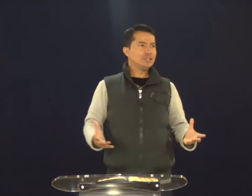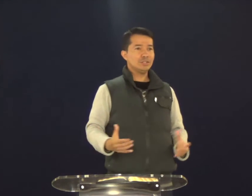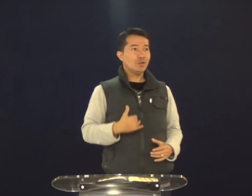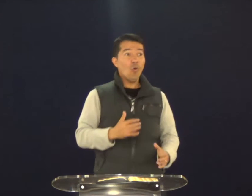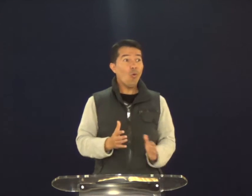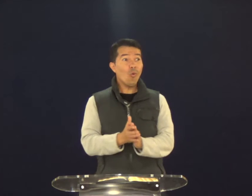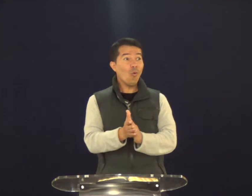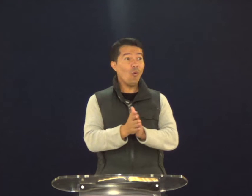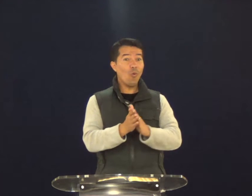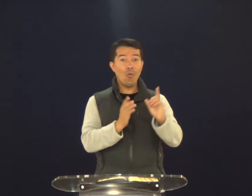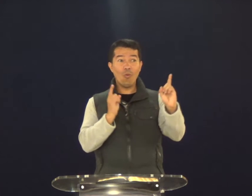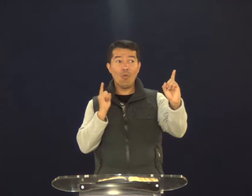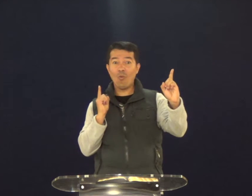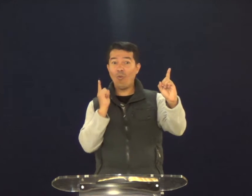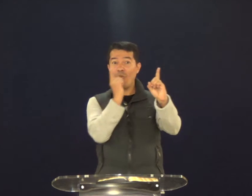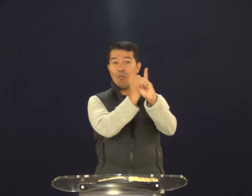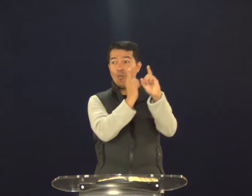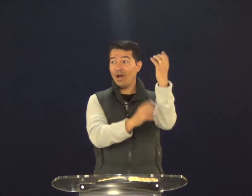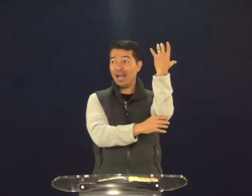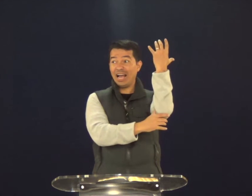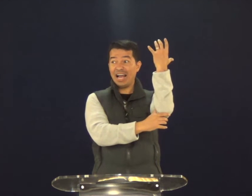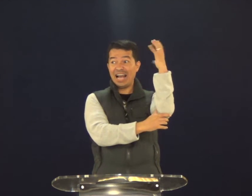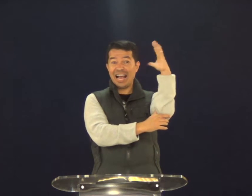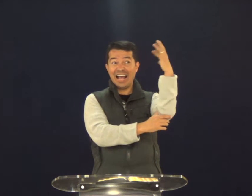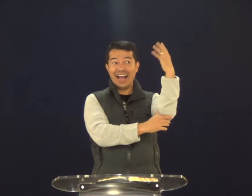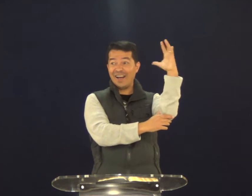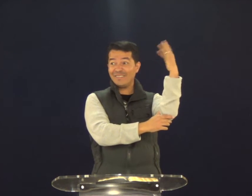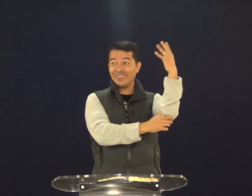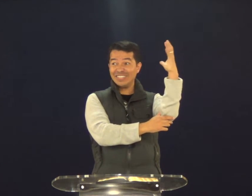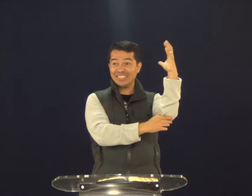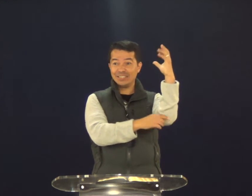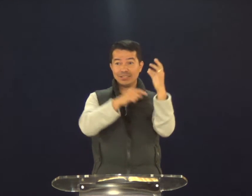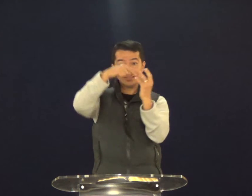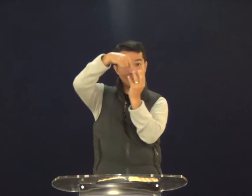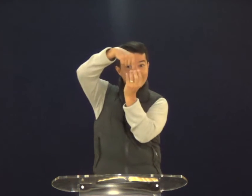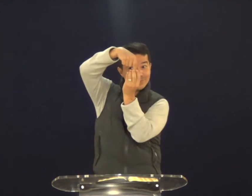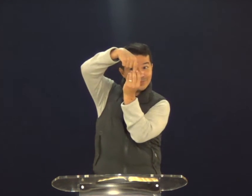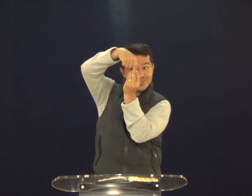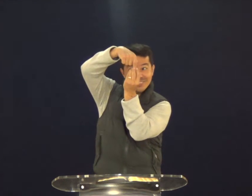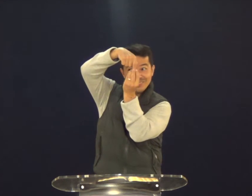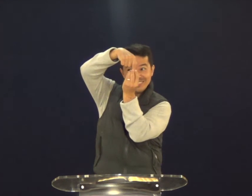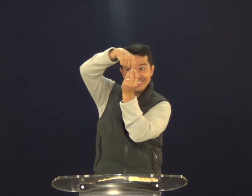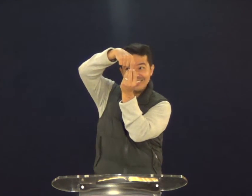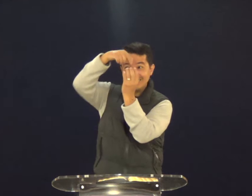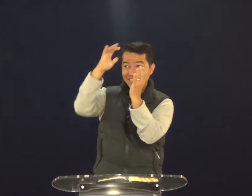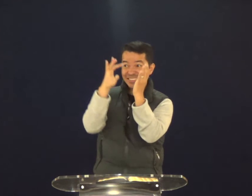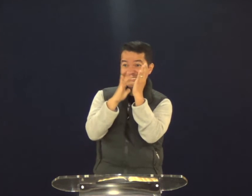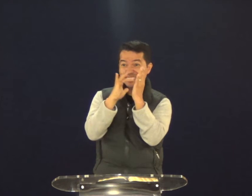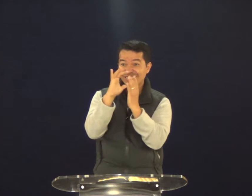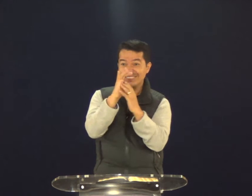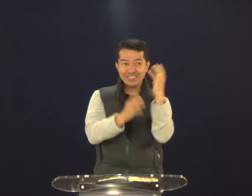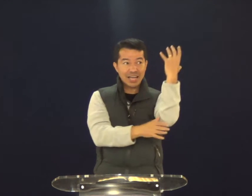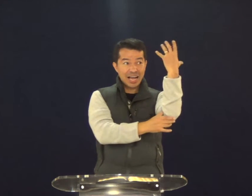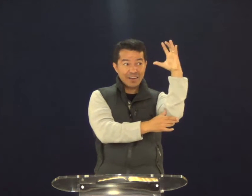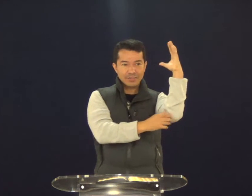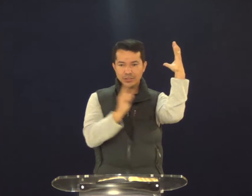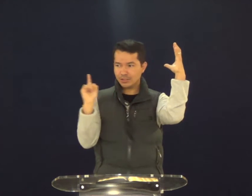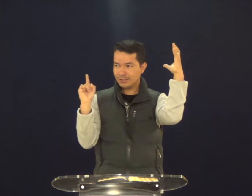com fome, precisava se alimentar. E ele encontra aquela árvore. E nessa árvore, Jesus procura